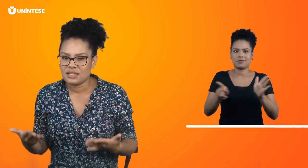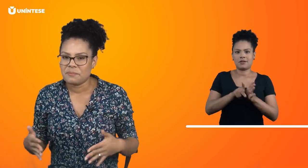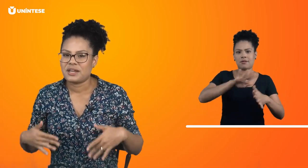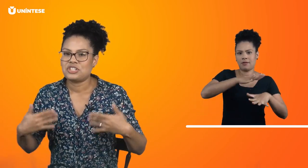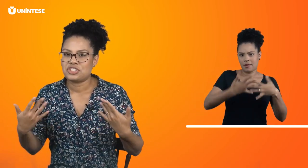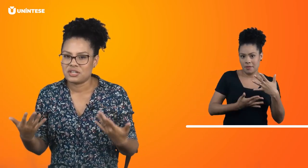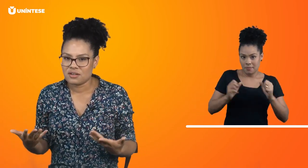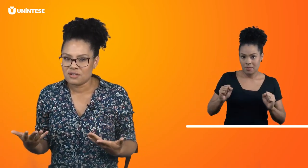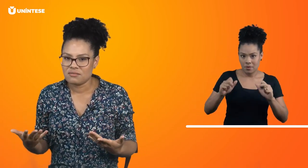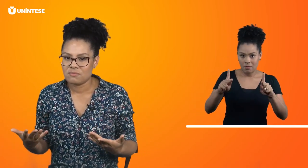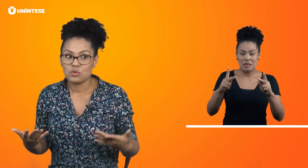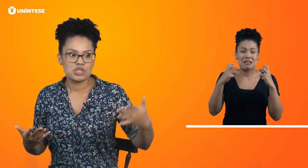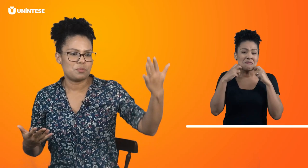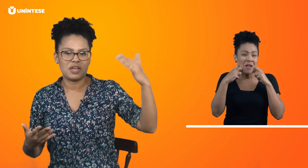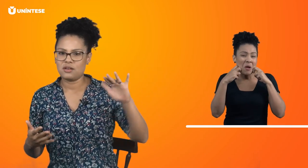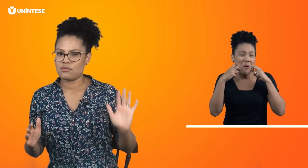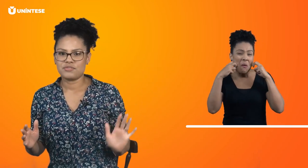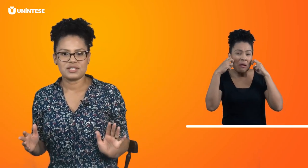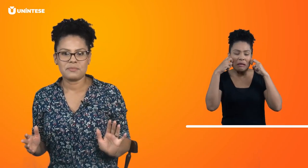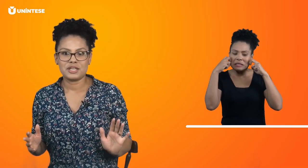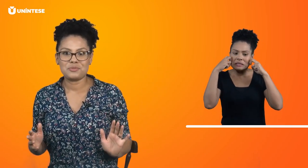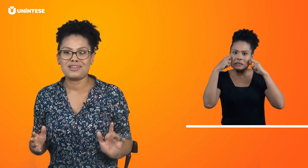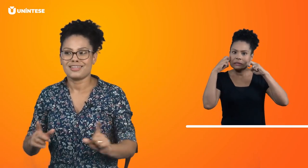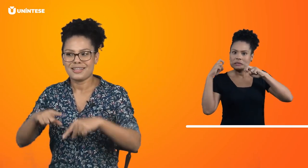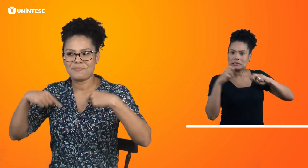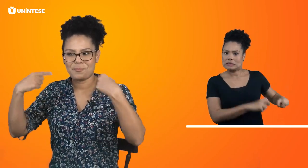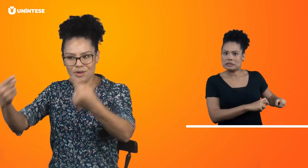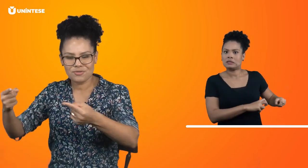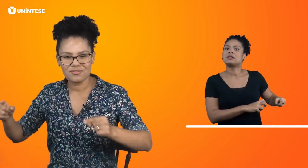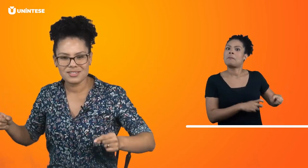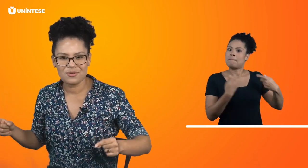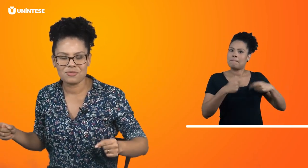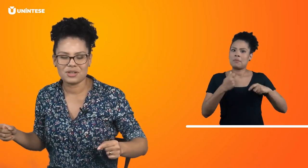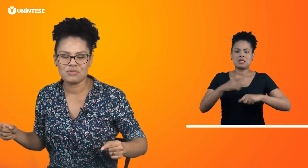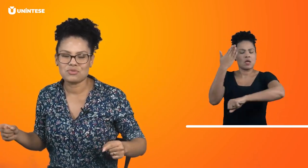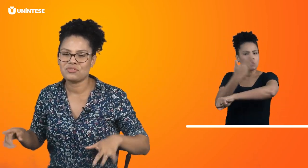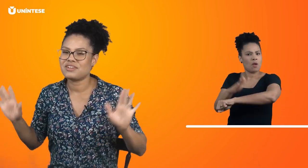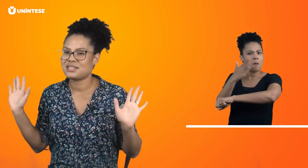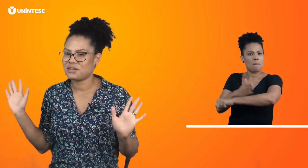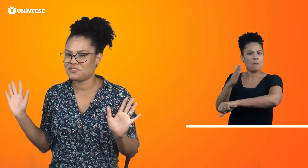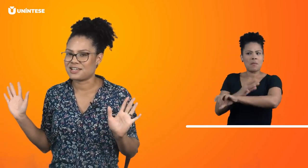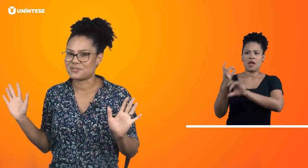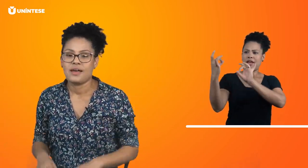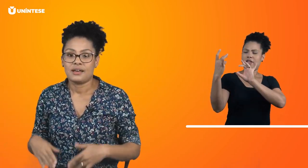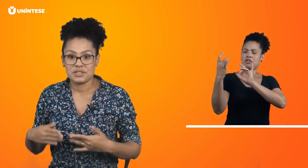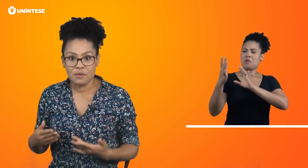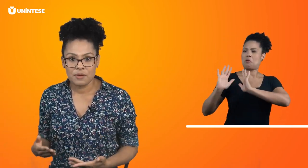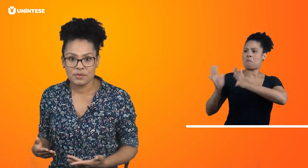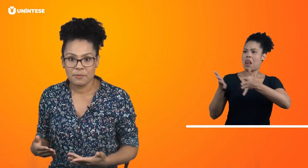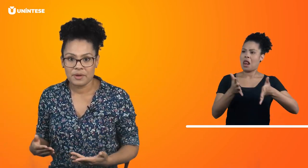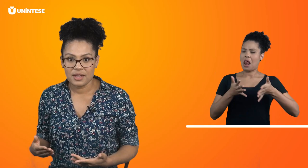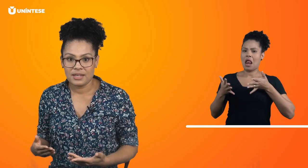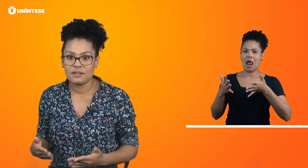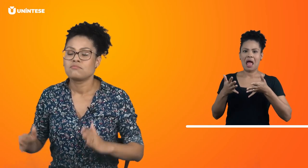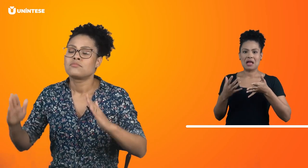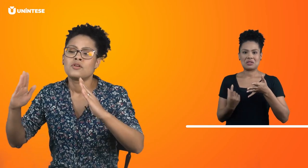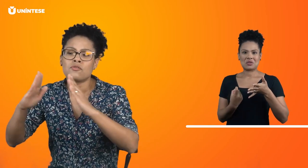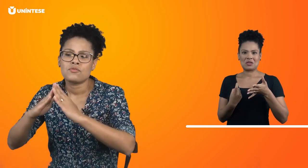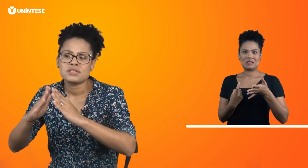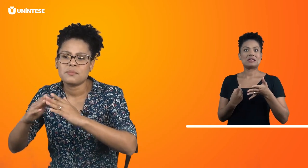Treina, pratica. No espelho, com você mesma. Que depois, quando você encontrar o surdo, vai ser mais fácil. Aí você vai perguntar para ele... Você